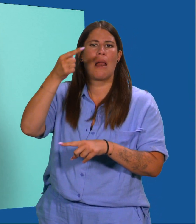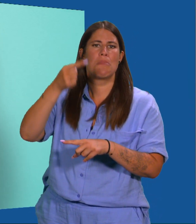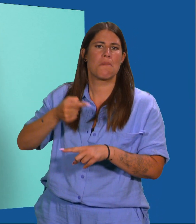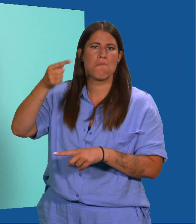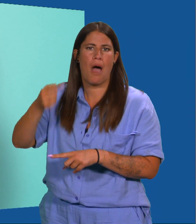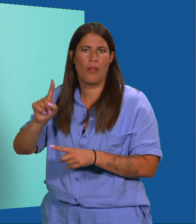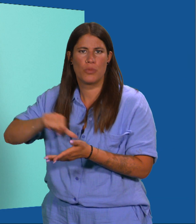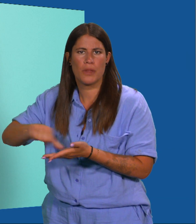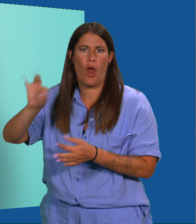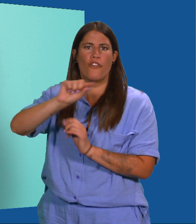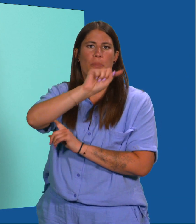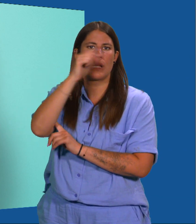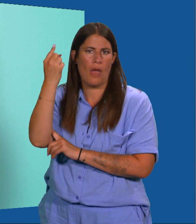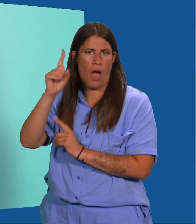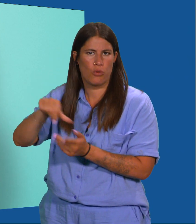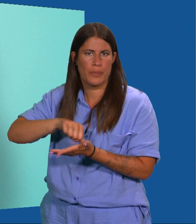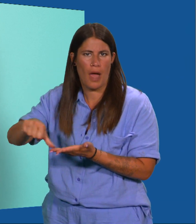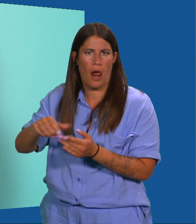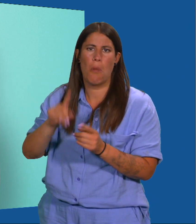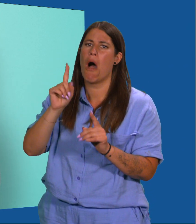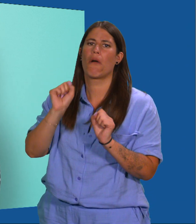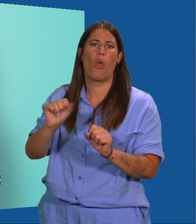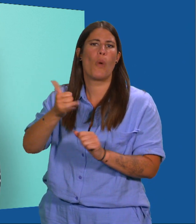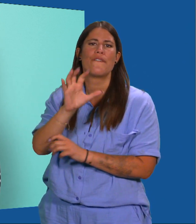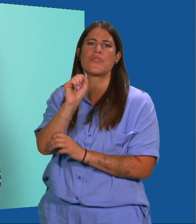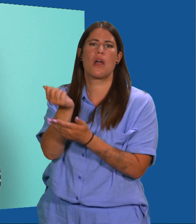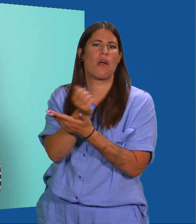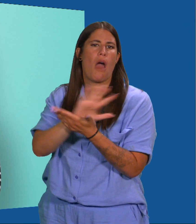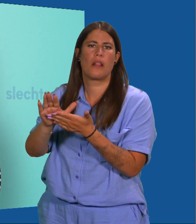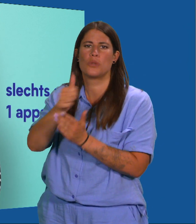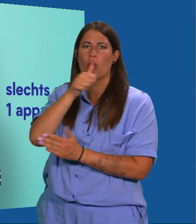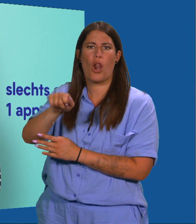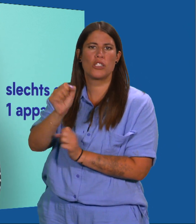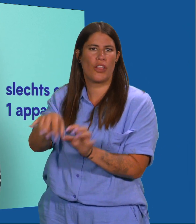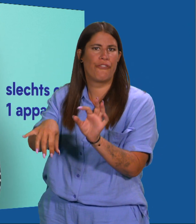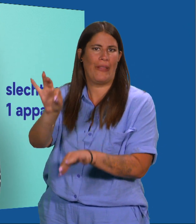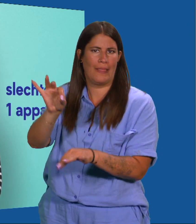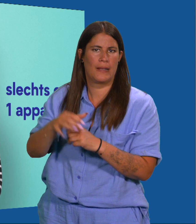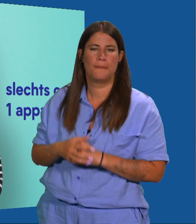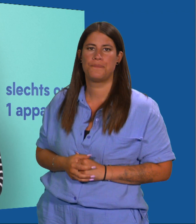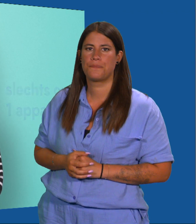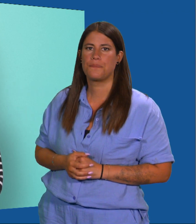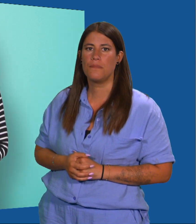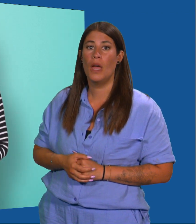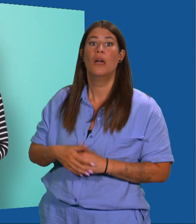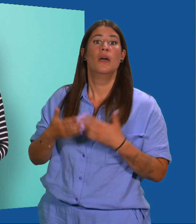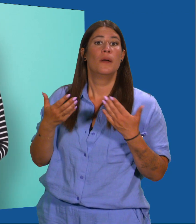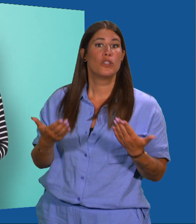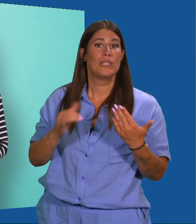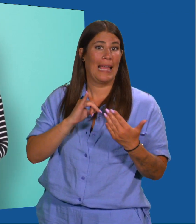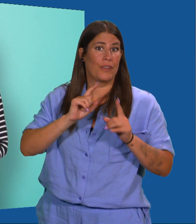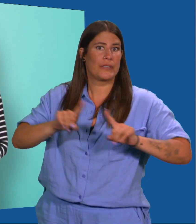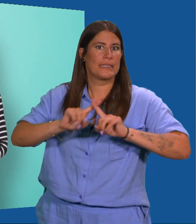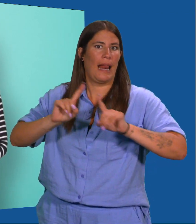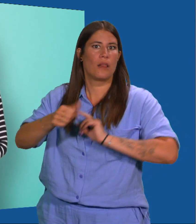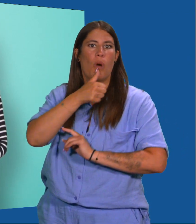jaar. Verder kan je veel gratis wachtwoordkluizen slechts op één apparaat gebruiken. Er zijn dus